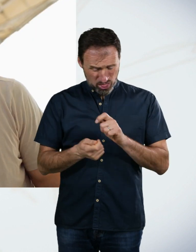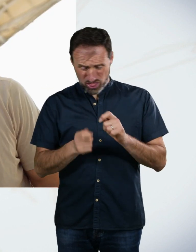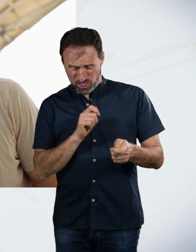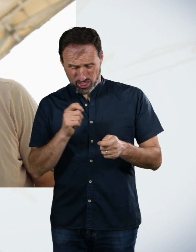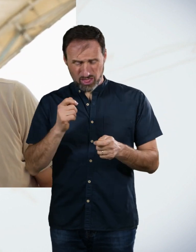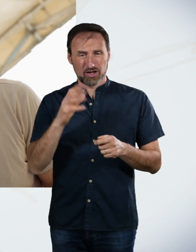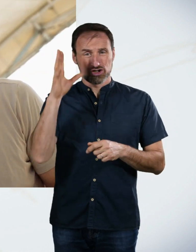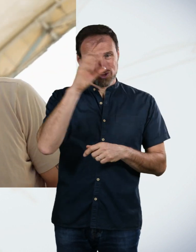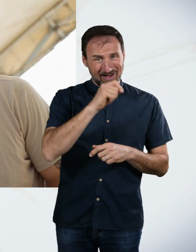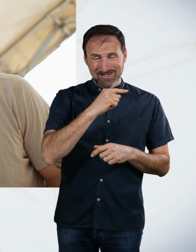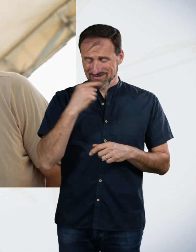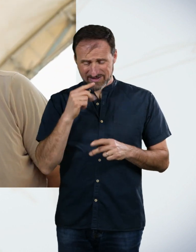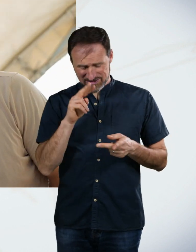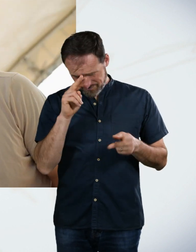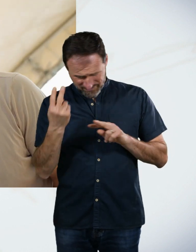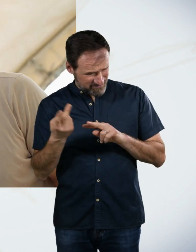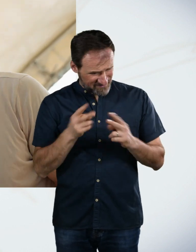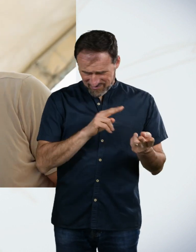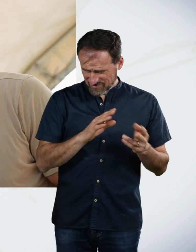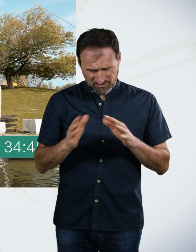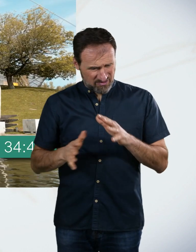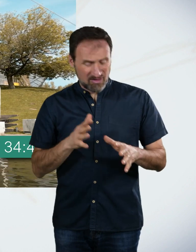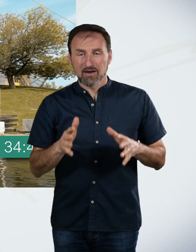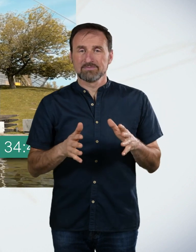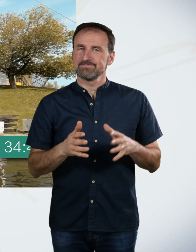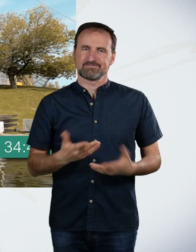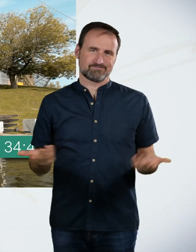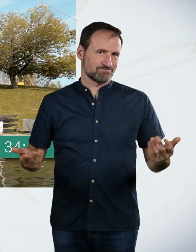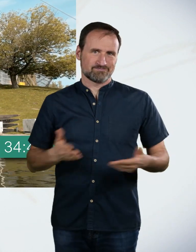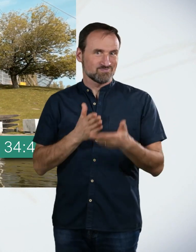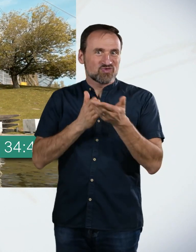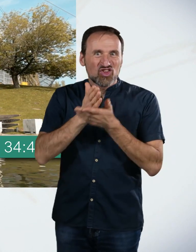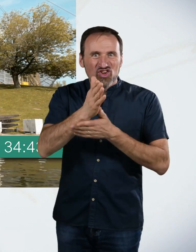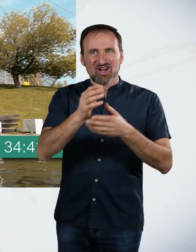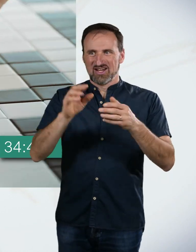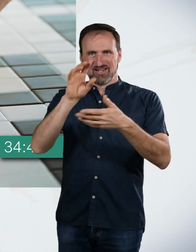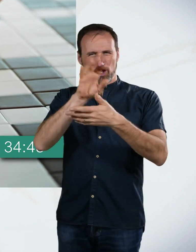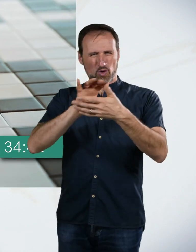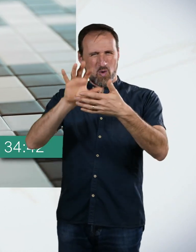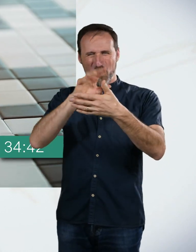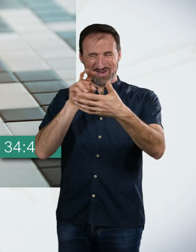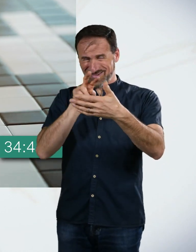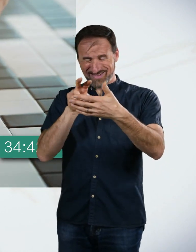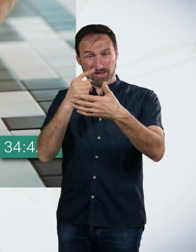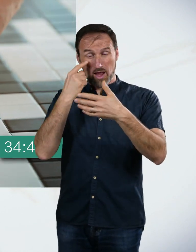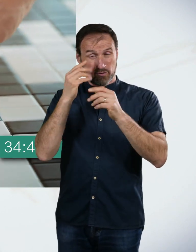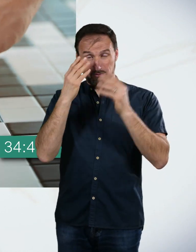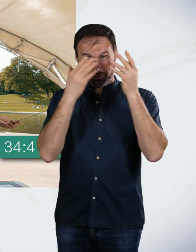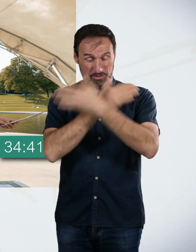also schwarz und weiß. 1, 2, 3, 4. Wenn man die ganze Zeit auf diesen Couch schaut, verläuft man sich mit den Augen irgendwann in den Reihen.